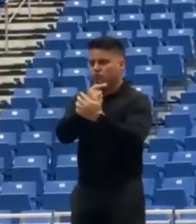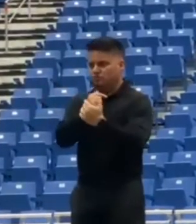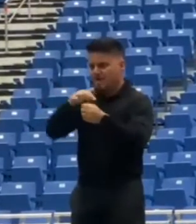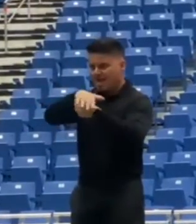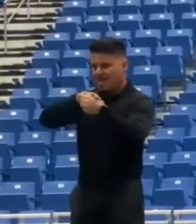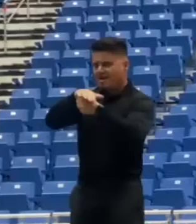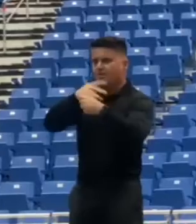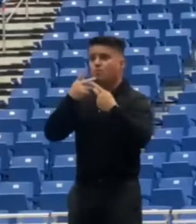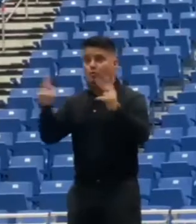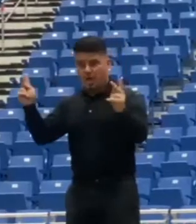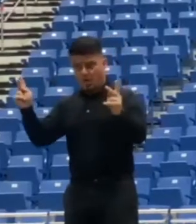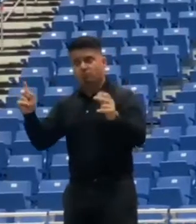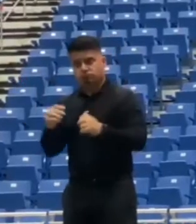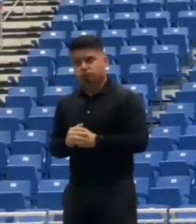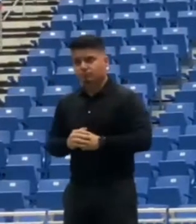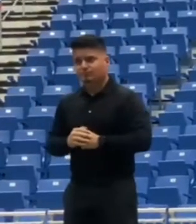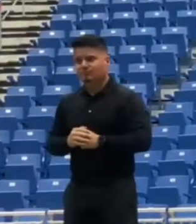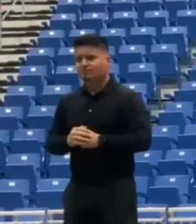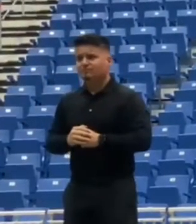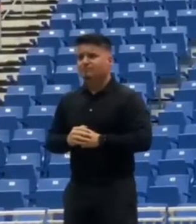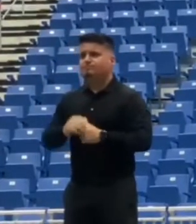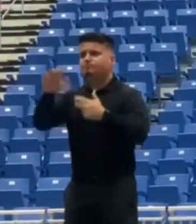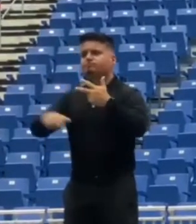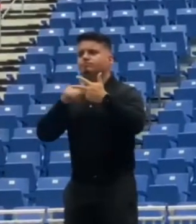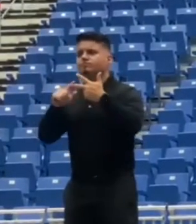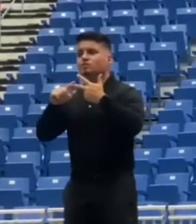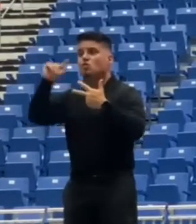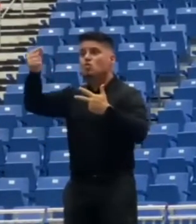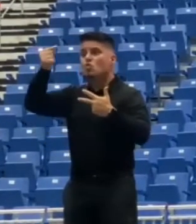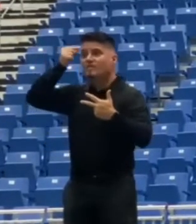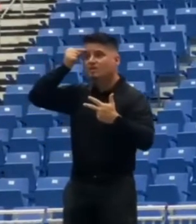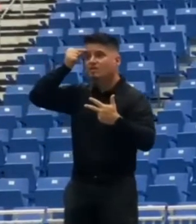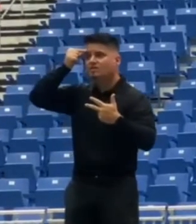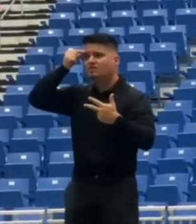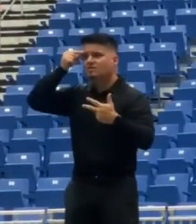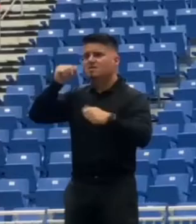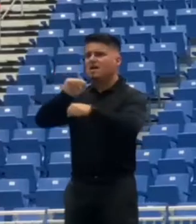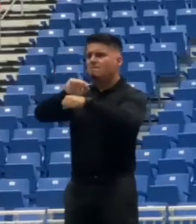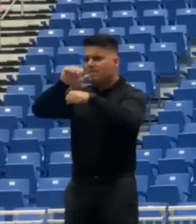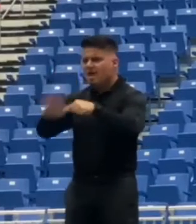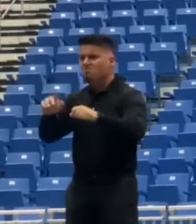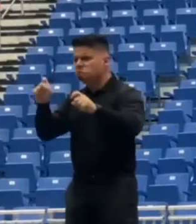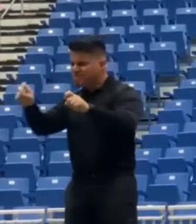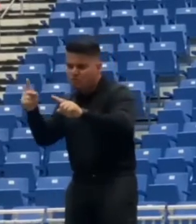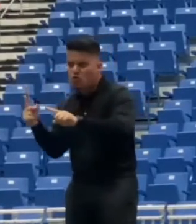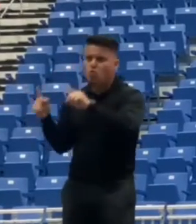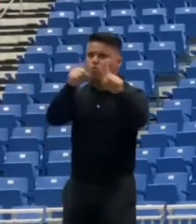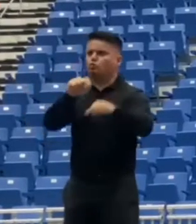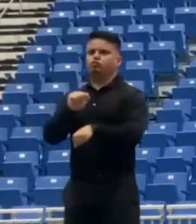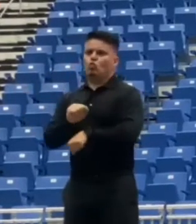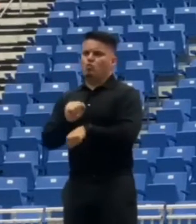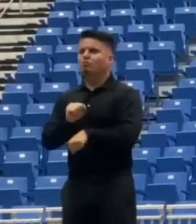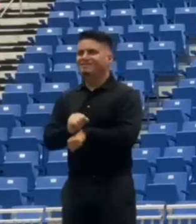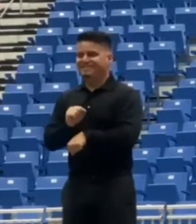trabajo presencial en las operaciones gubernamentales mientras sea viable y se elimina la restricción del